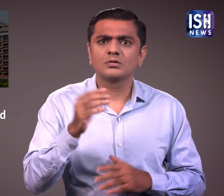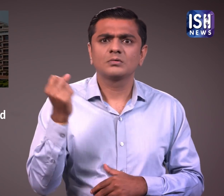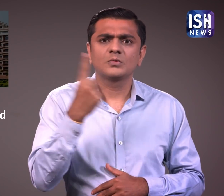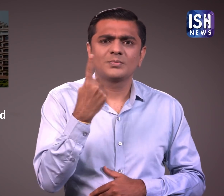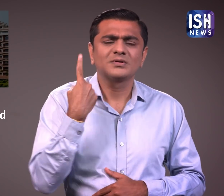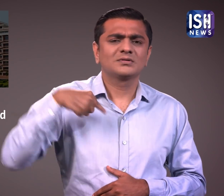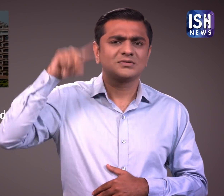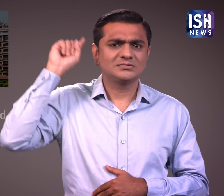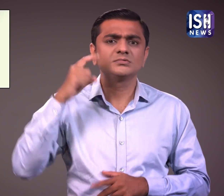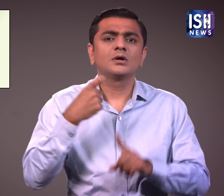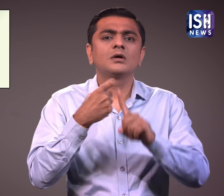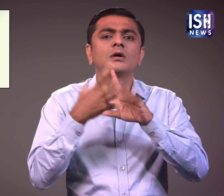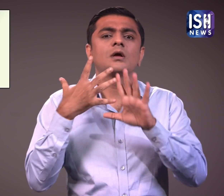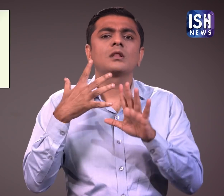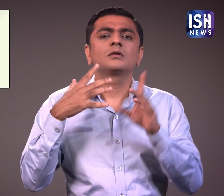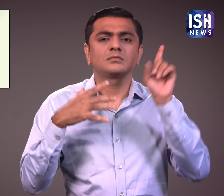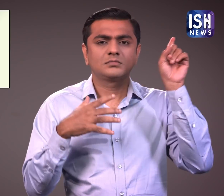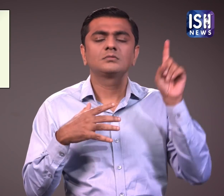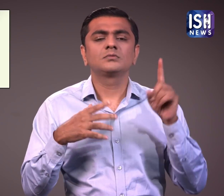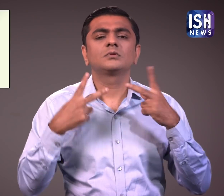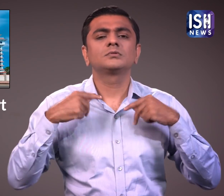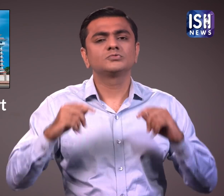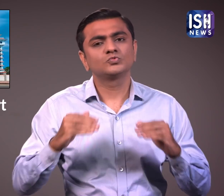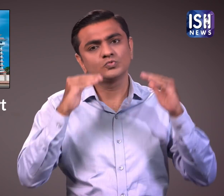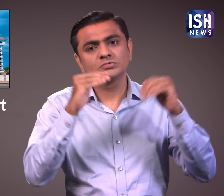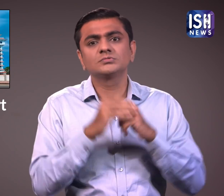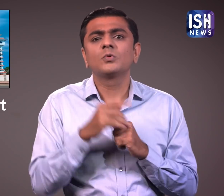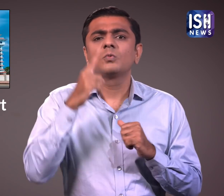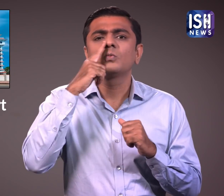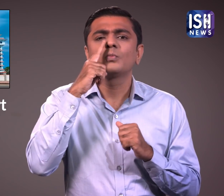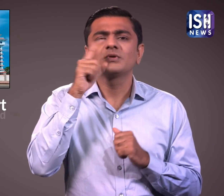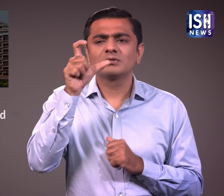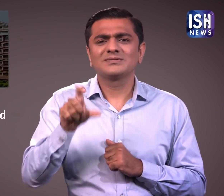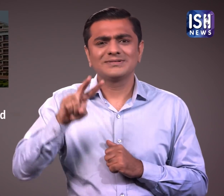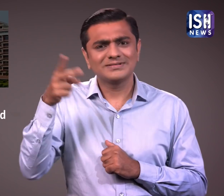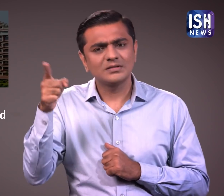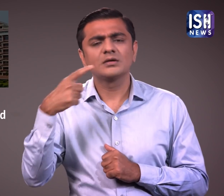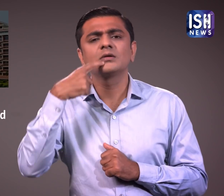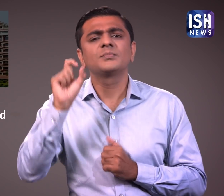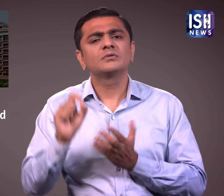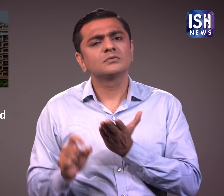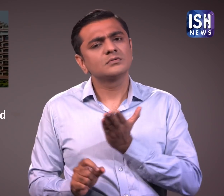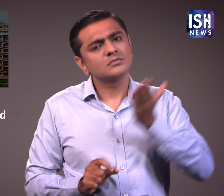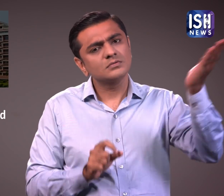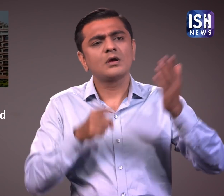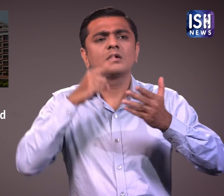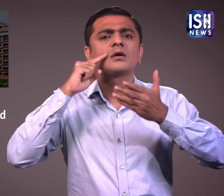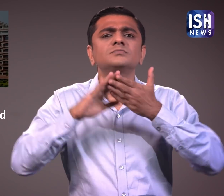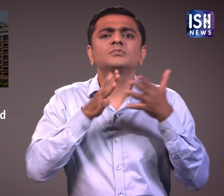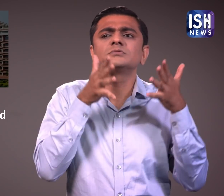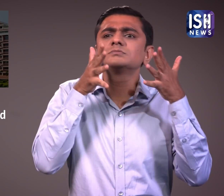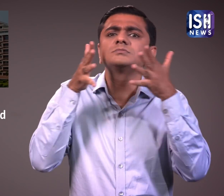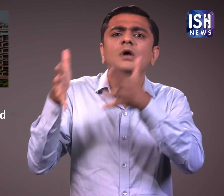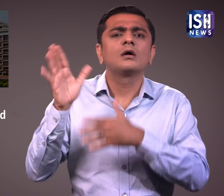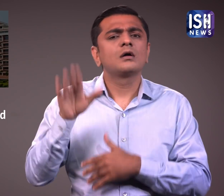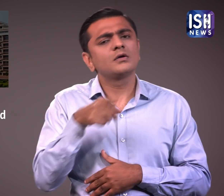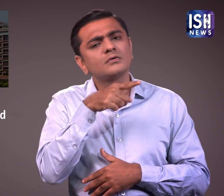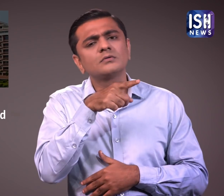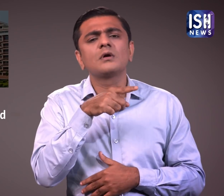पिछले महीने केरल उच्छे नयायालई ने कहा था कि किसी महीला की इच्छा के विरुद यौन संबंद को वैवाहिक बलातकार कहा जा